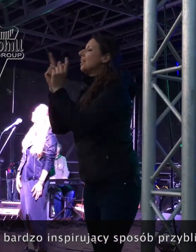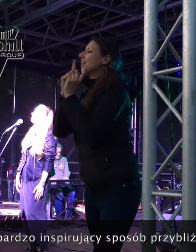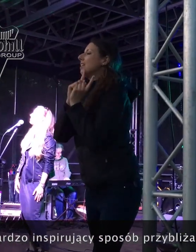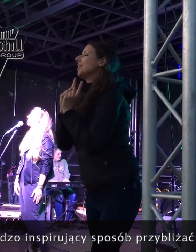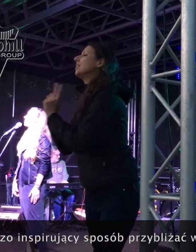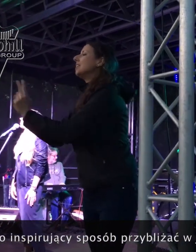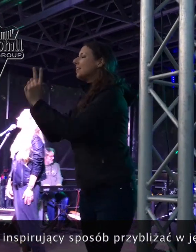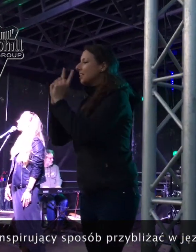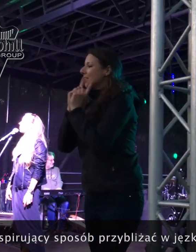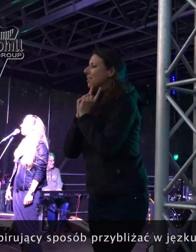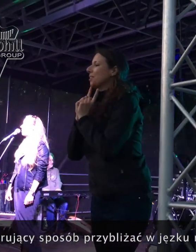Muzyka